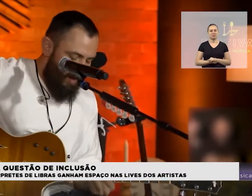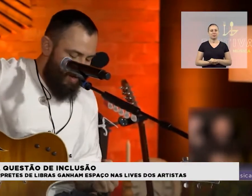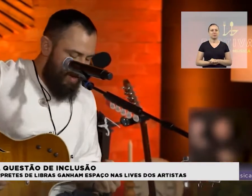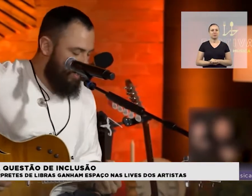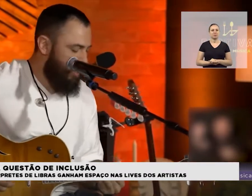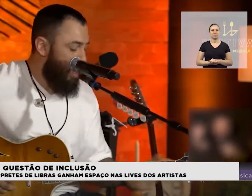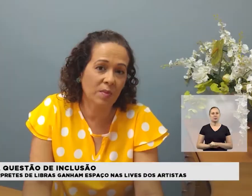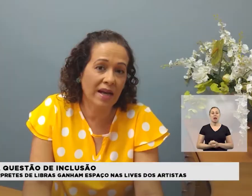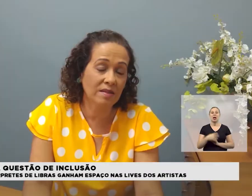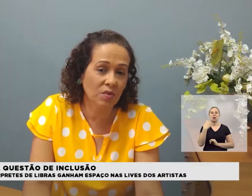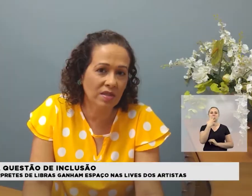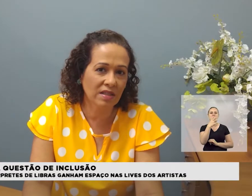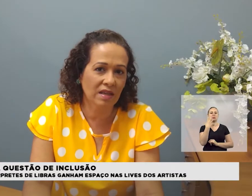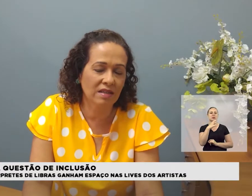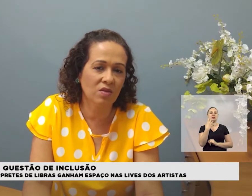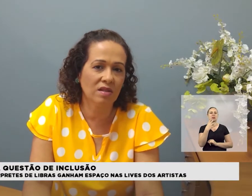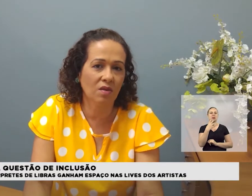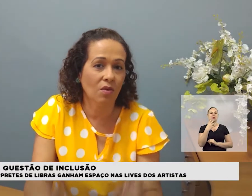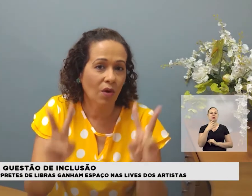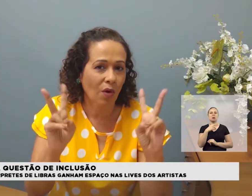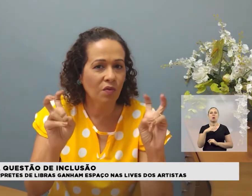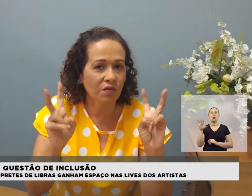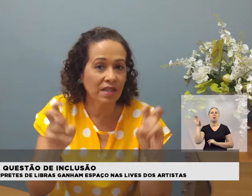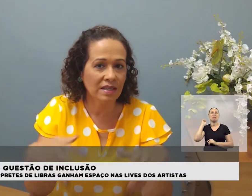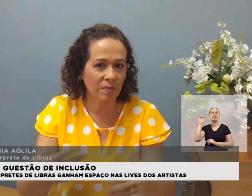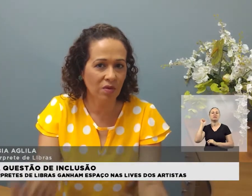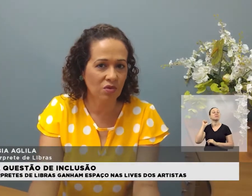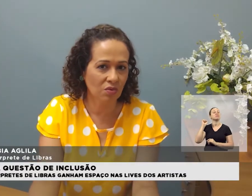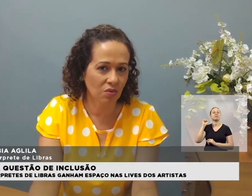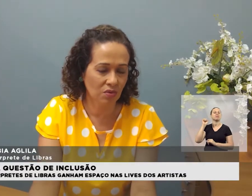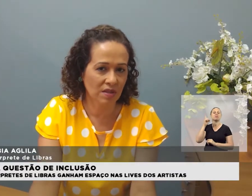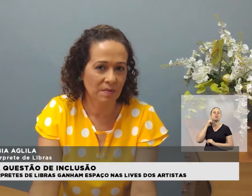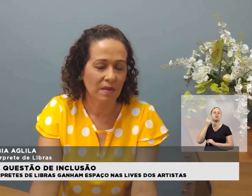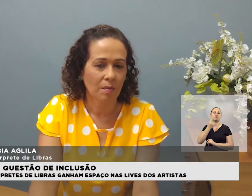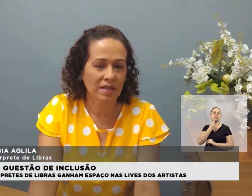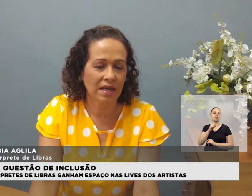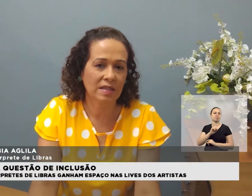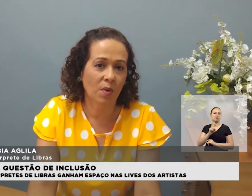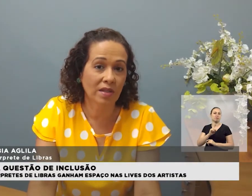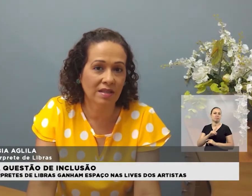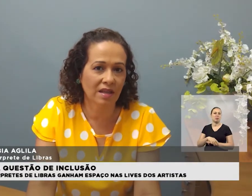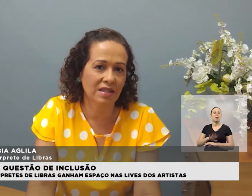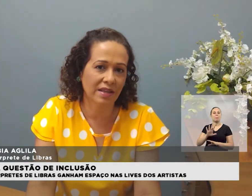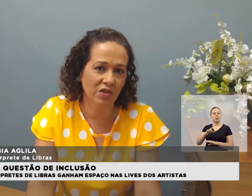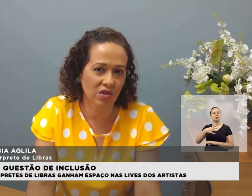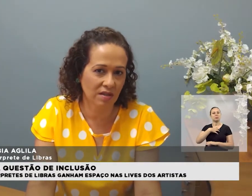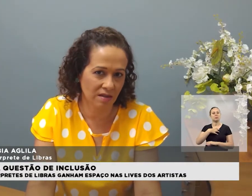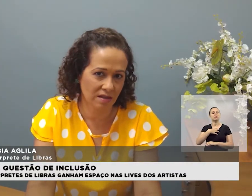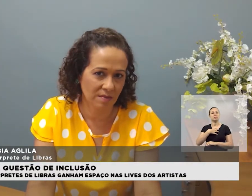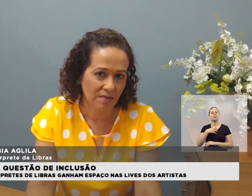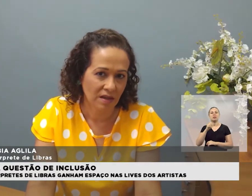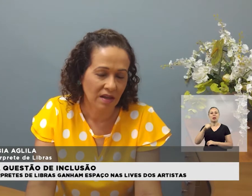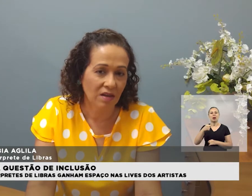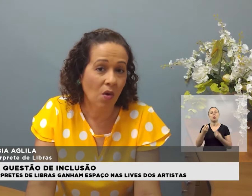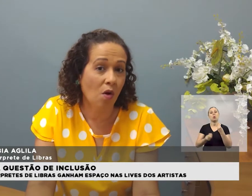público. As músicas não são ouvidas pelos surdos, mas elas podem ser sentidas. E como?